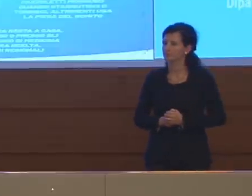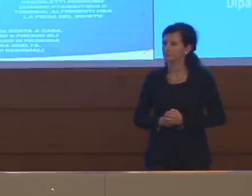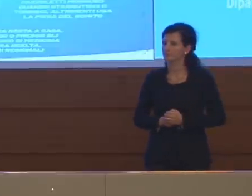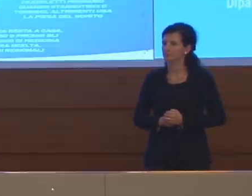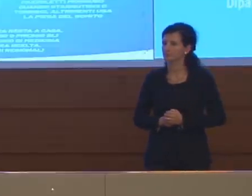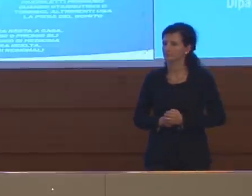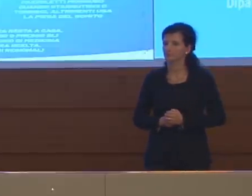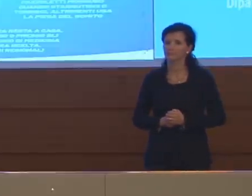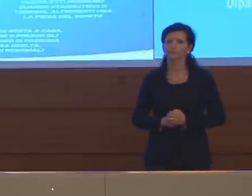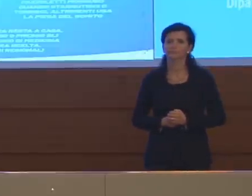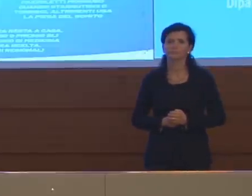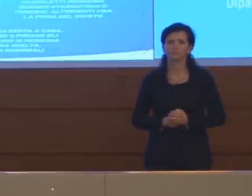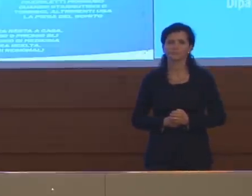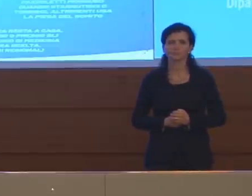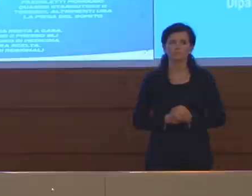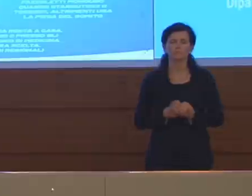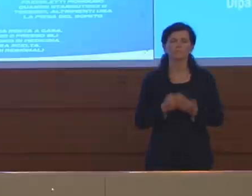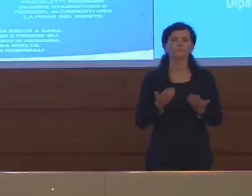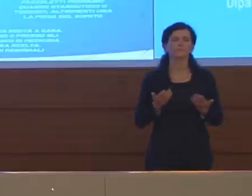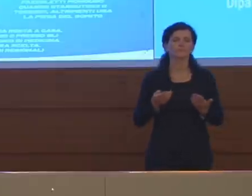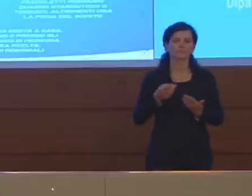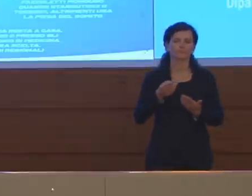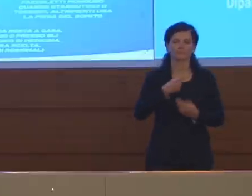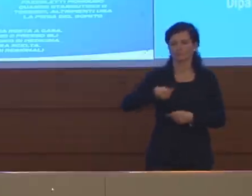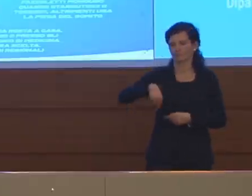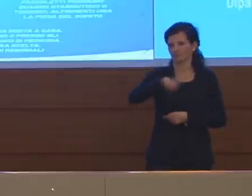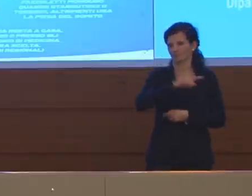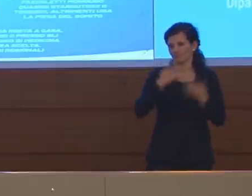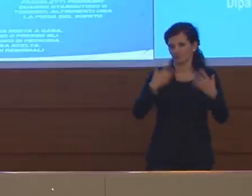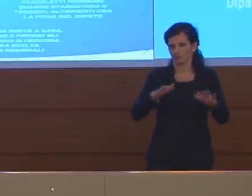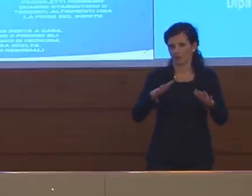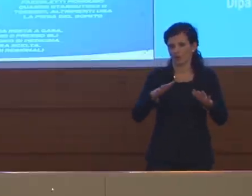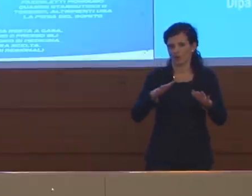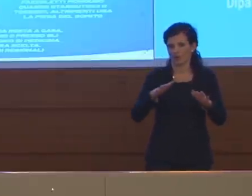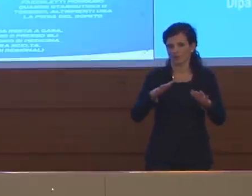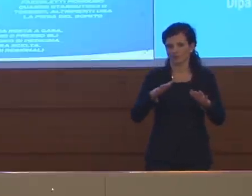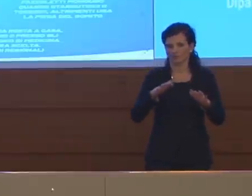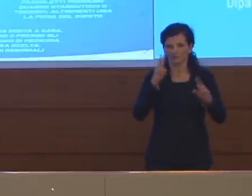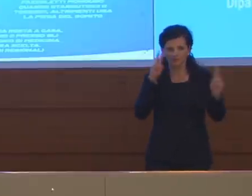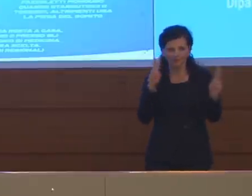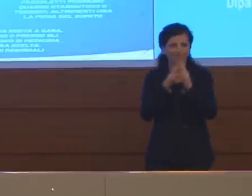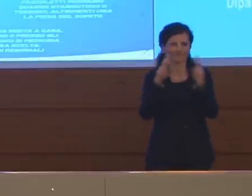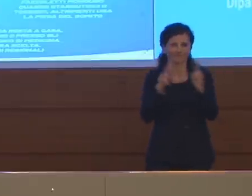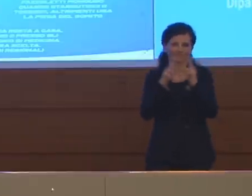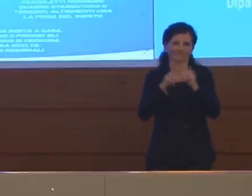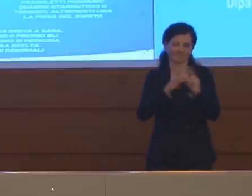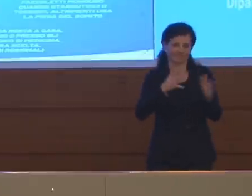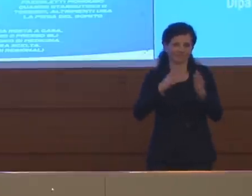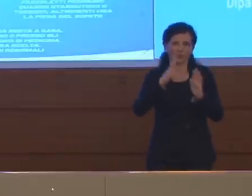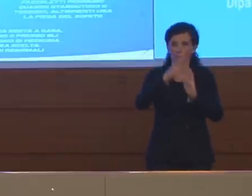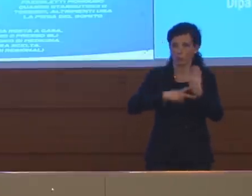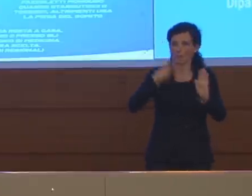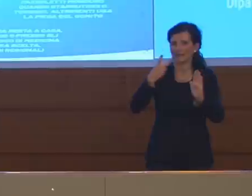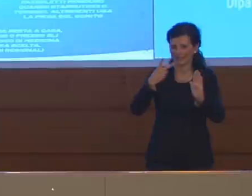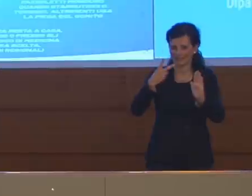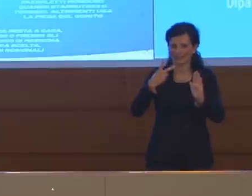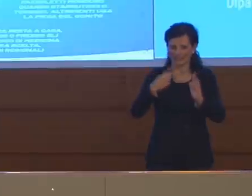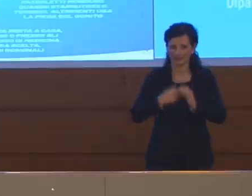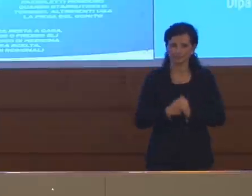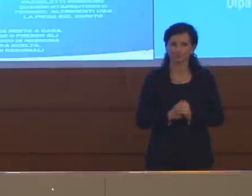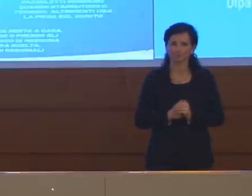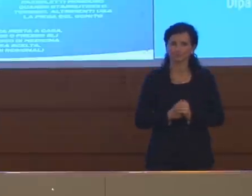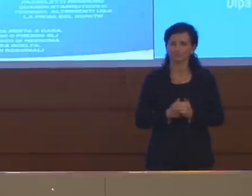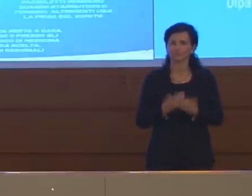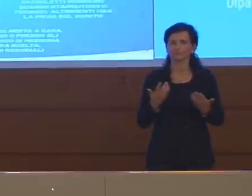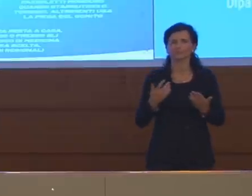Allora io sono, ormai ci conosciamo da qualche, sì, da due mesi e avete, sono